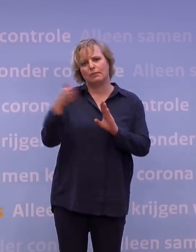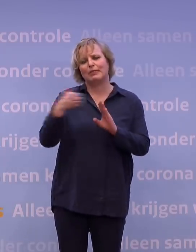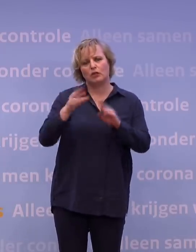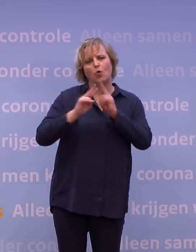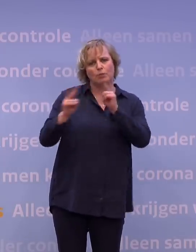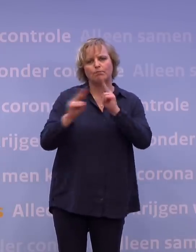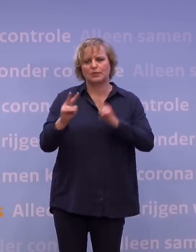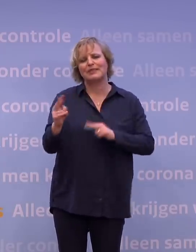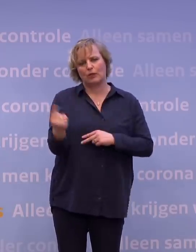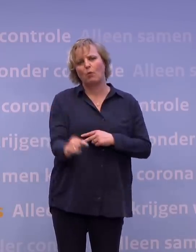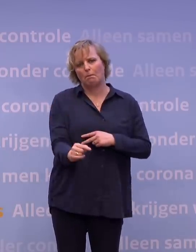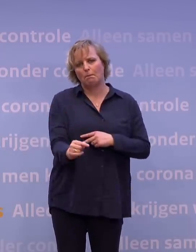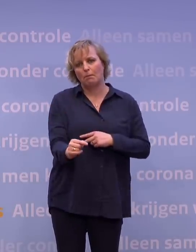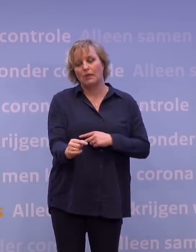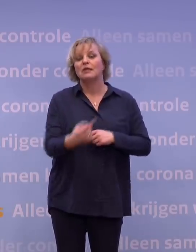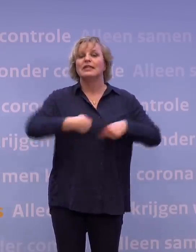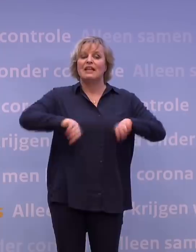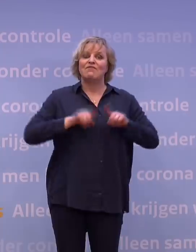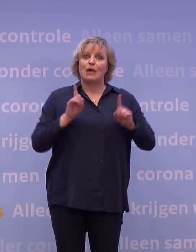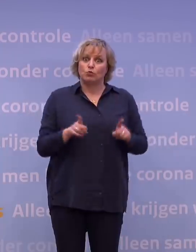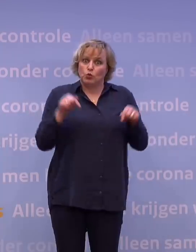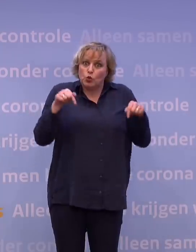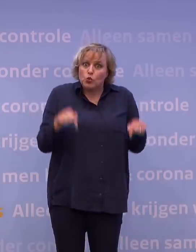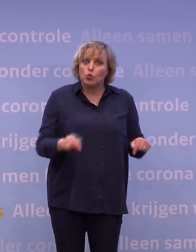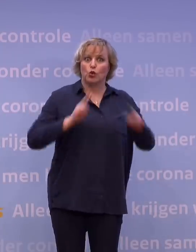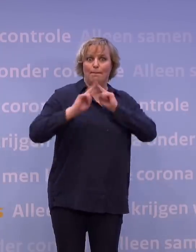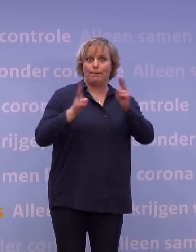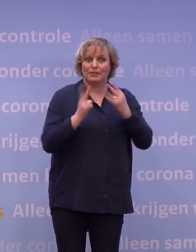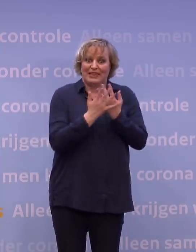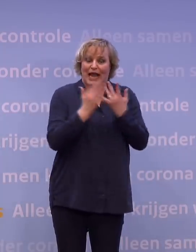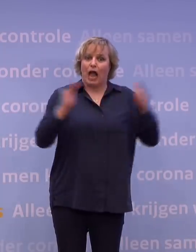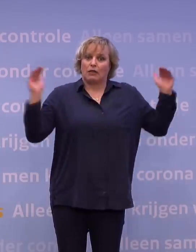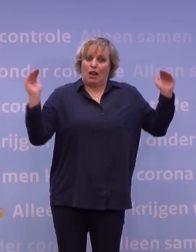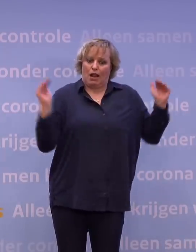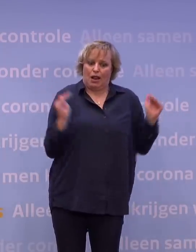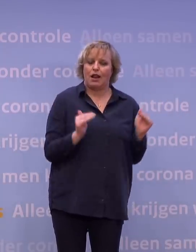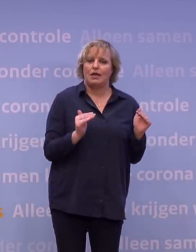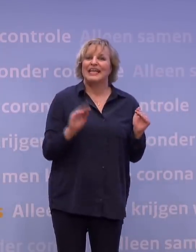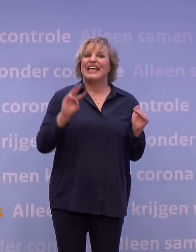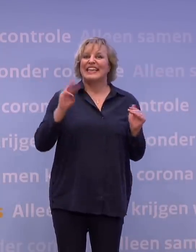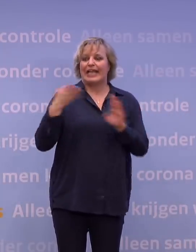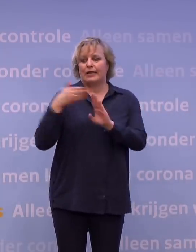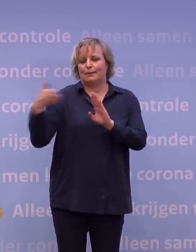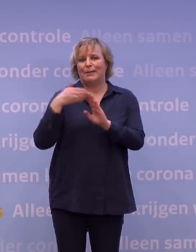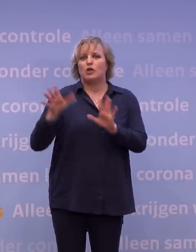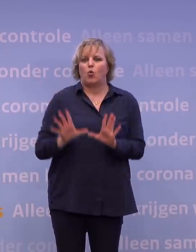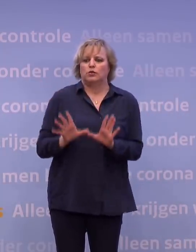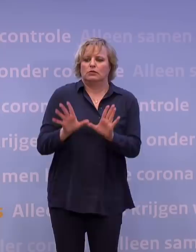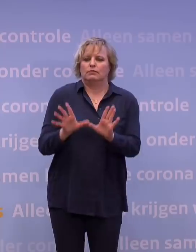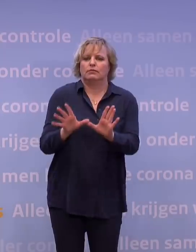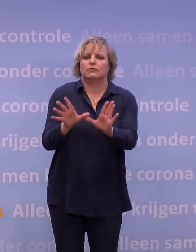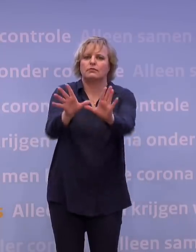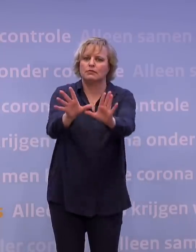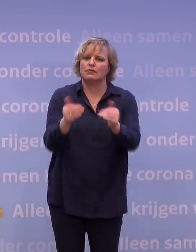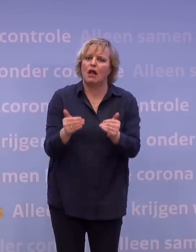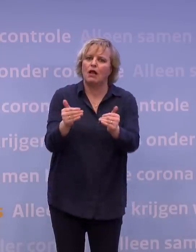zeker weten komt. Dus wat ons te doen staat, is het aantal besmettingen verlagen en die derde golf vertragen, zolang als mogelijk voor ons uitduwen. En daarom